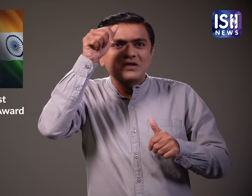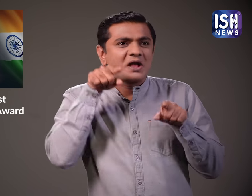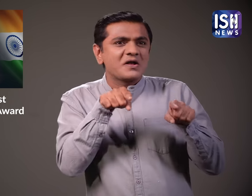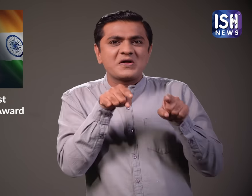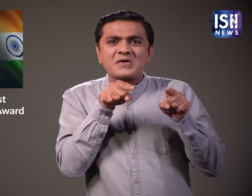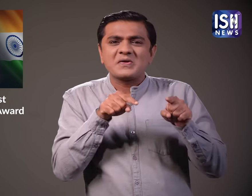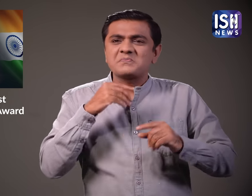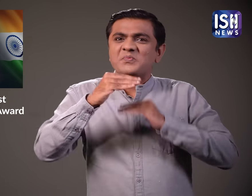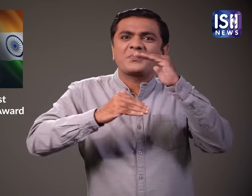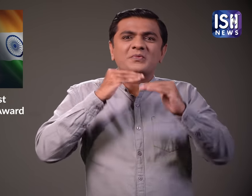है